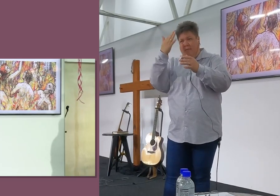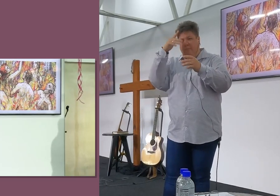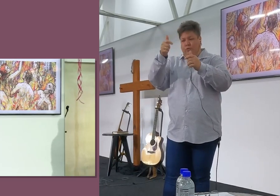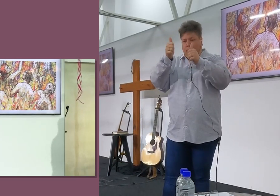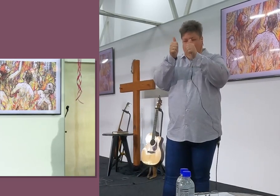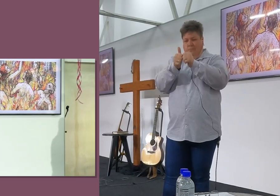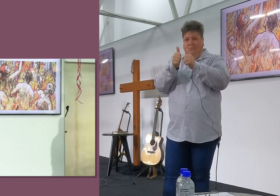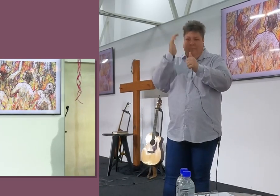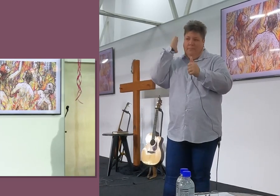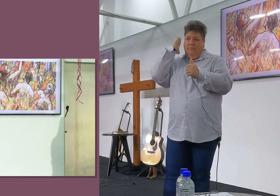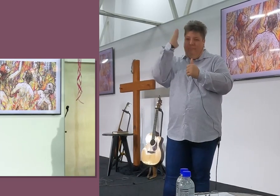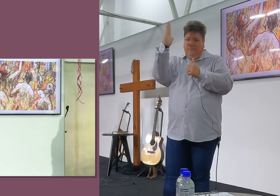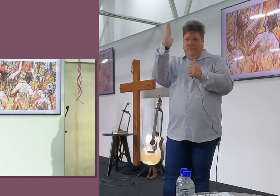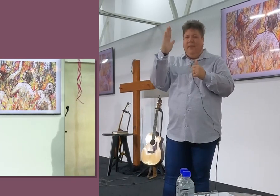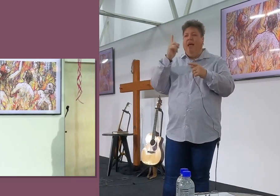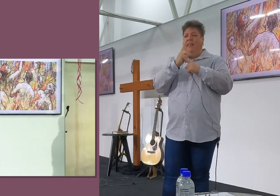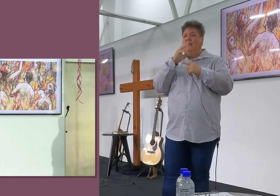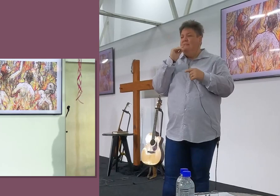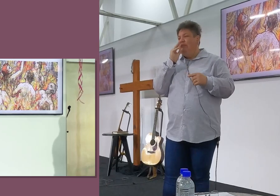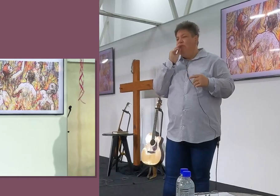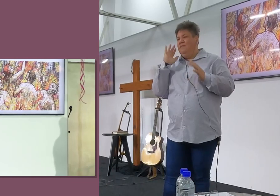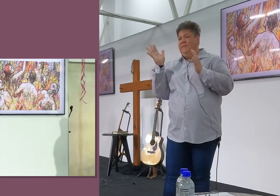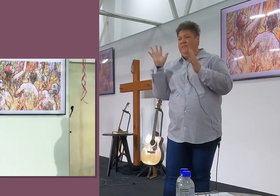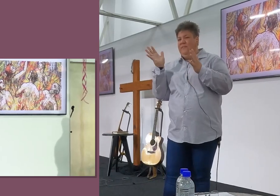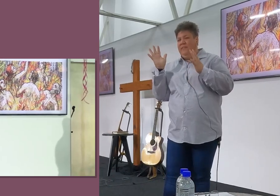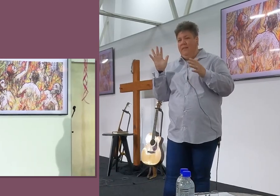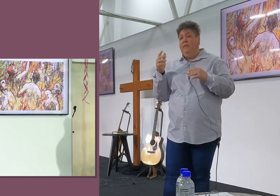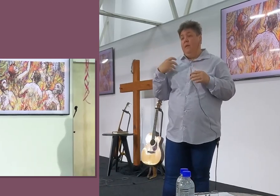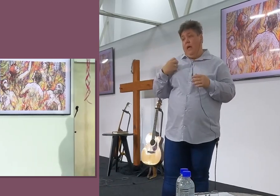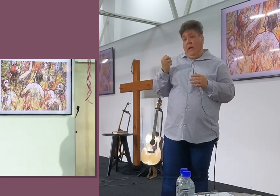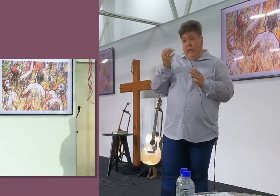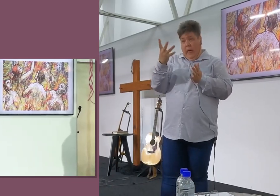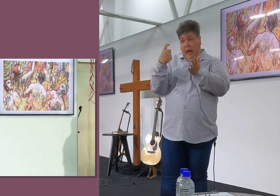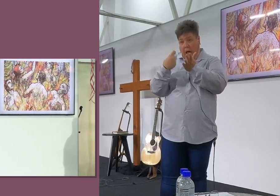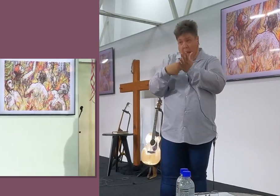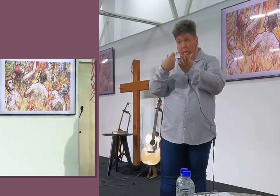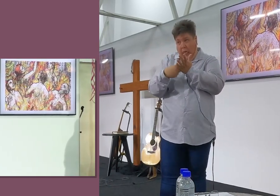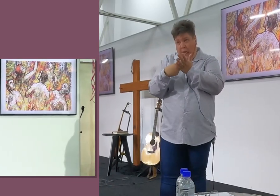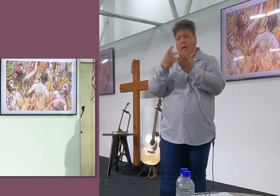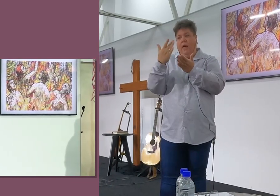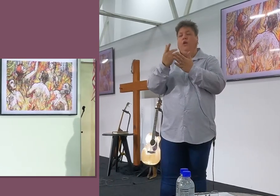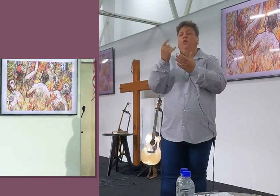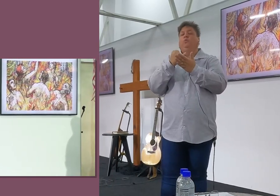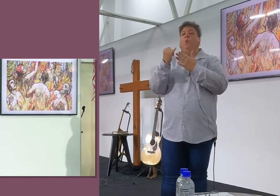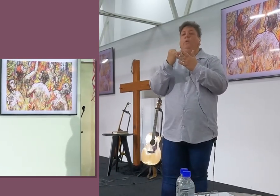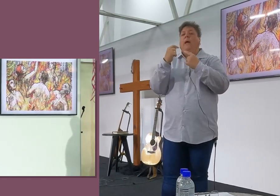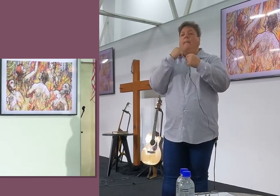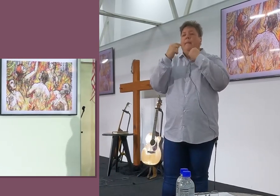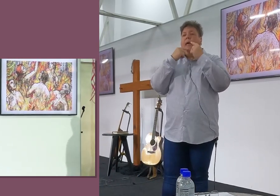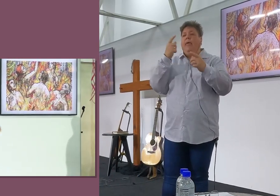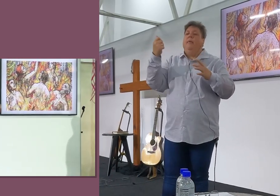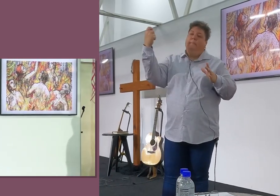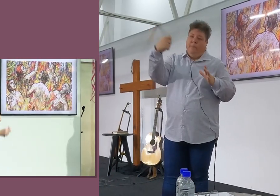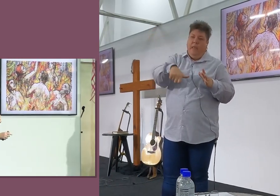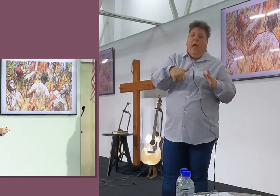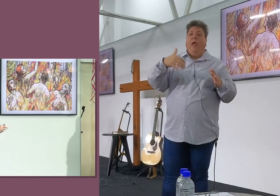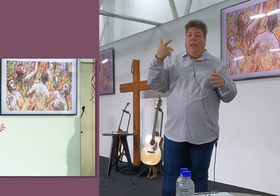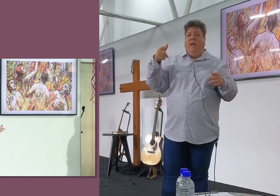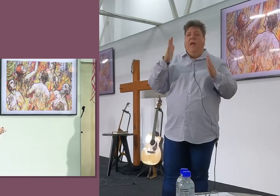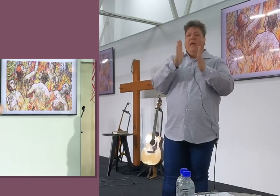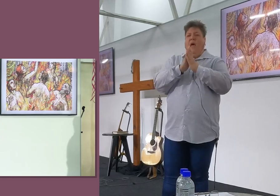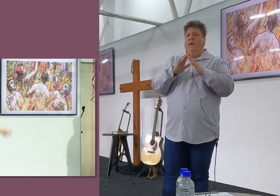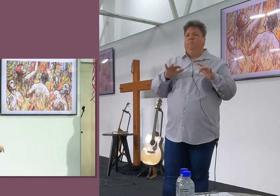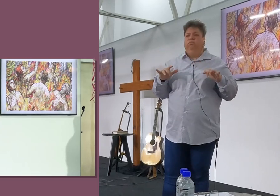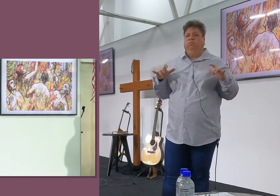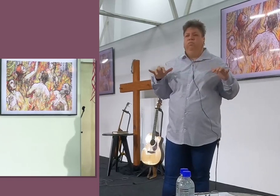Julle weet hoe like die bighokies, Julle het al allemaal op tv gesê, En dan sal ek vir jou een rekening kie gee, sê, Oké, Nou kan jy jou zonde betaal, En dan sal ek jou vergewe, Ek denk,